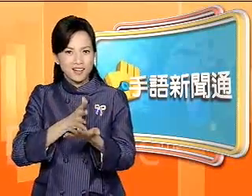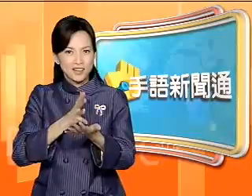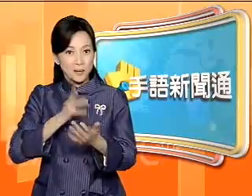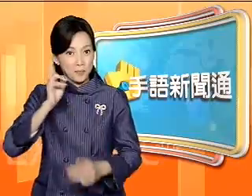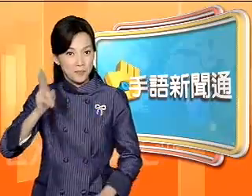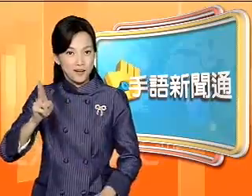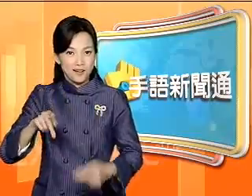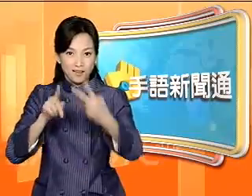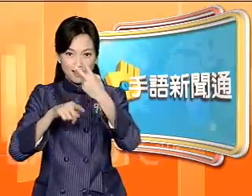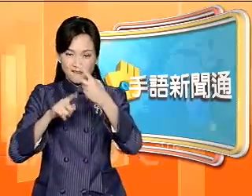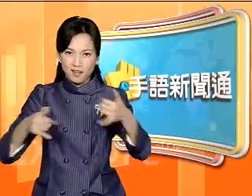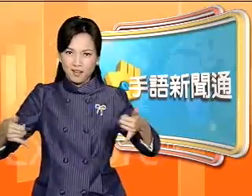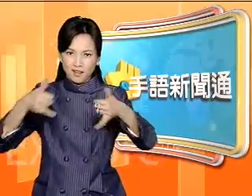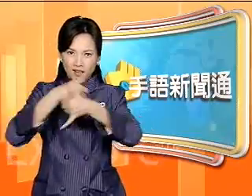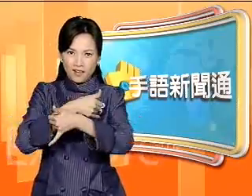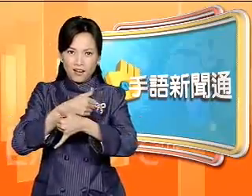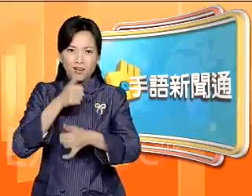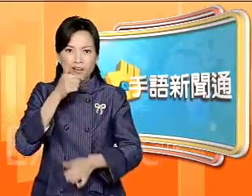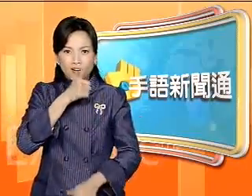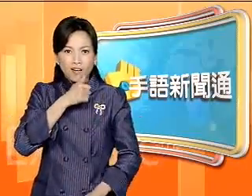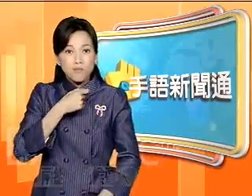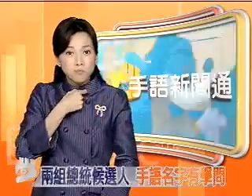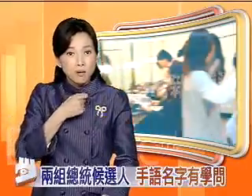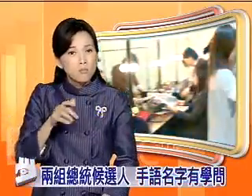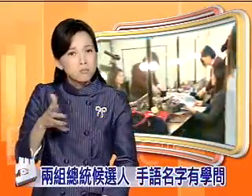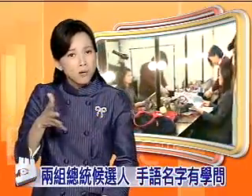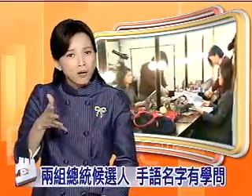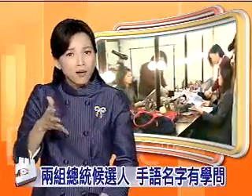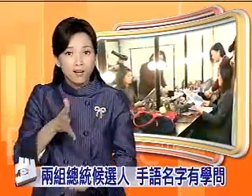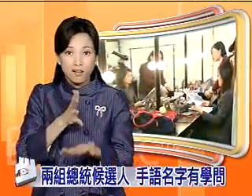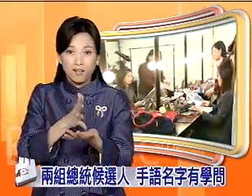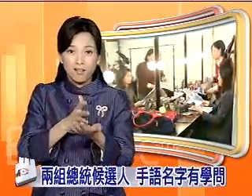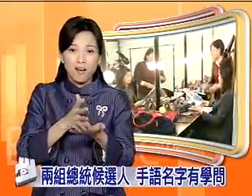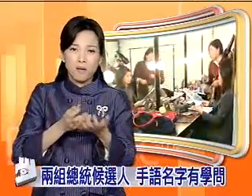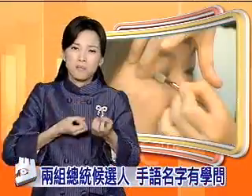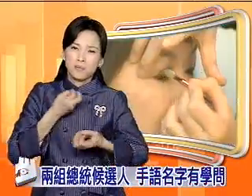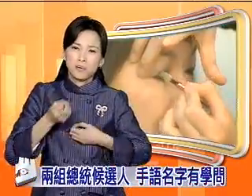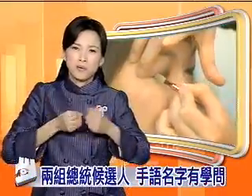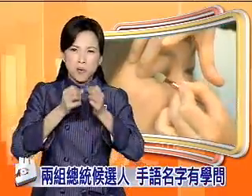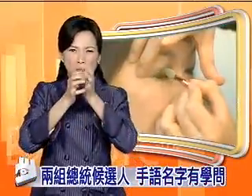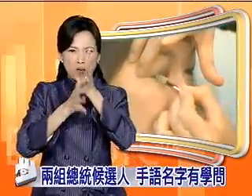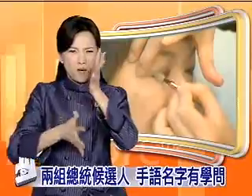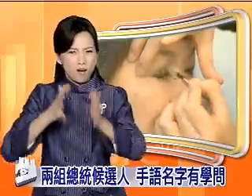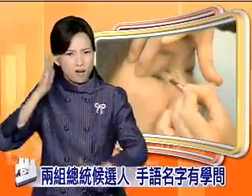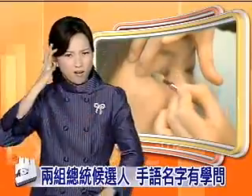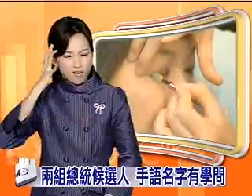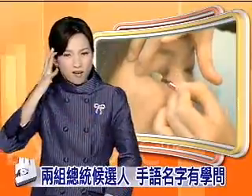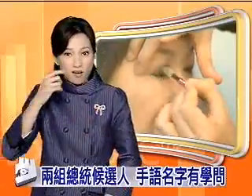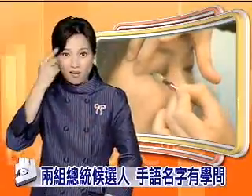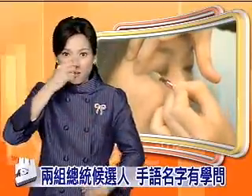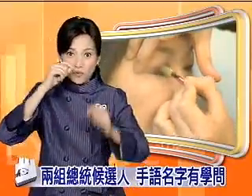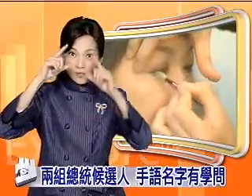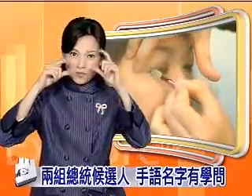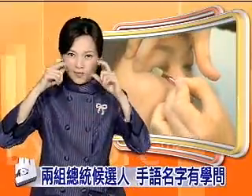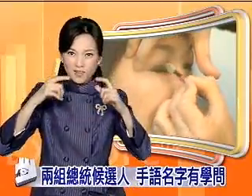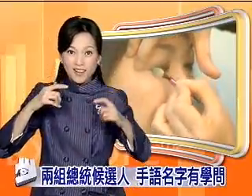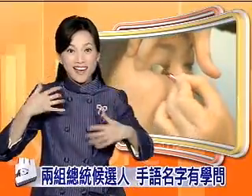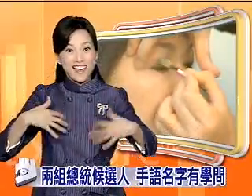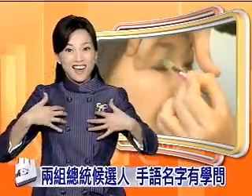都是两个人一组这是为什么呢因为在翻译的时候希望将主讲者的语意还有口气要